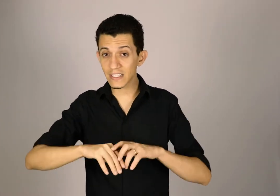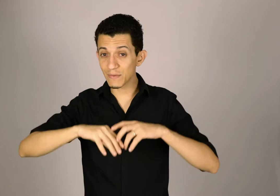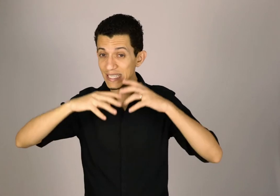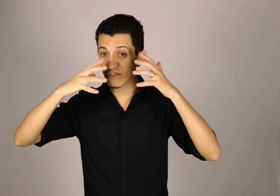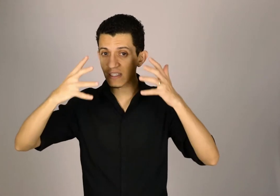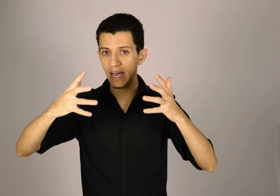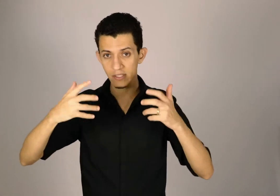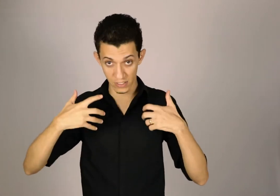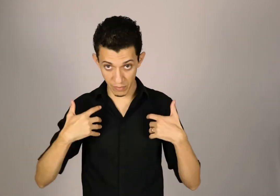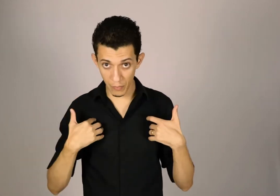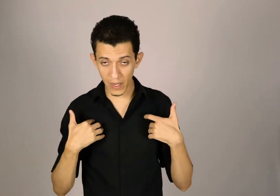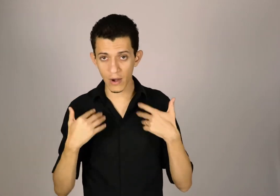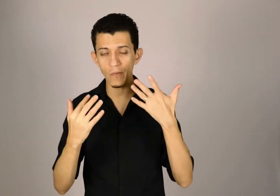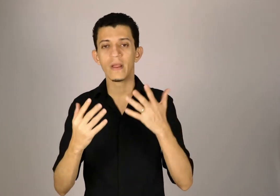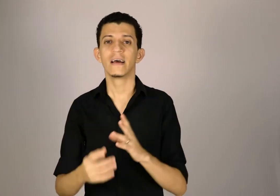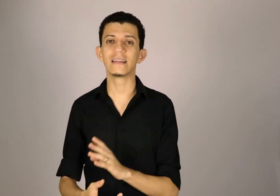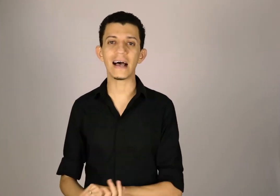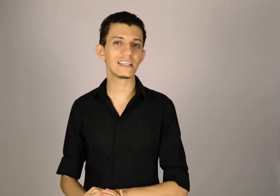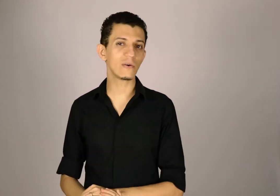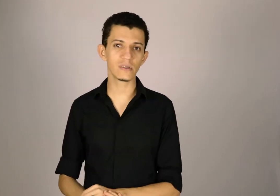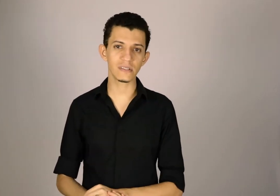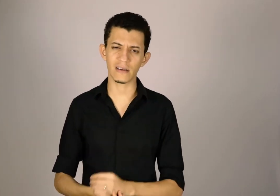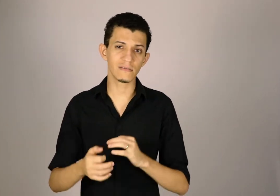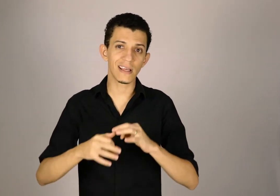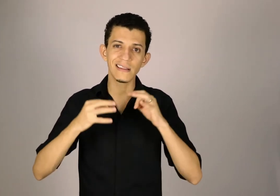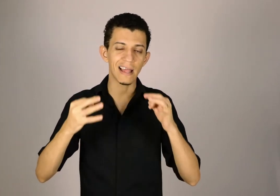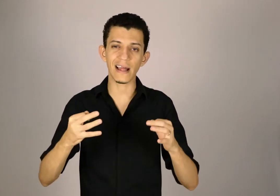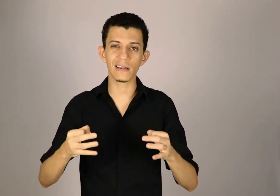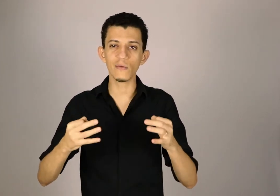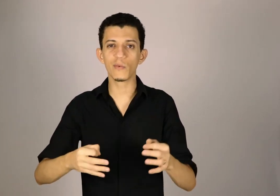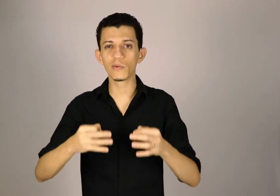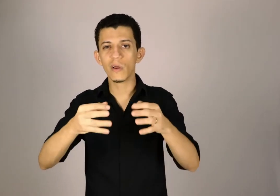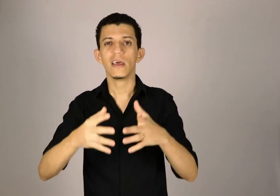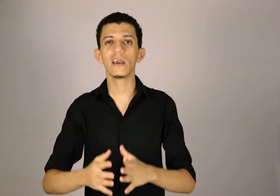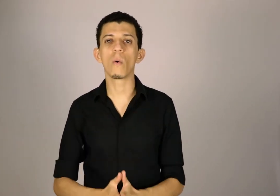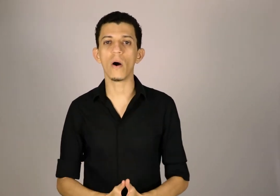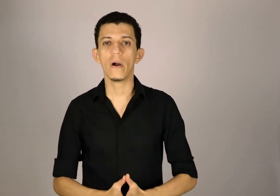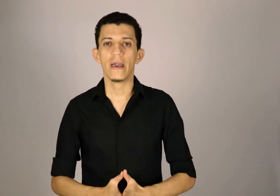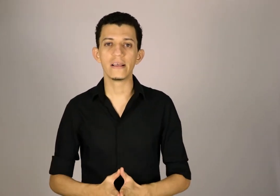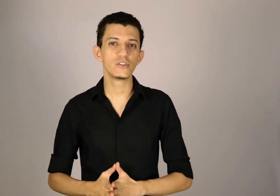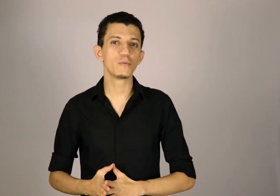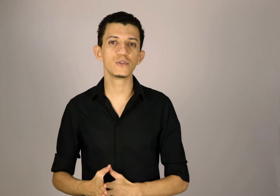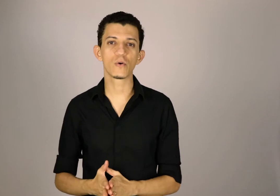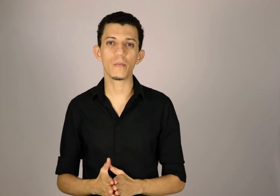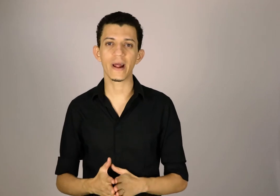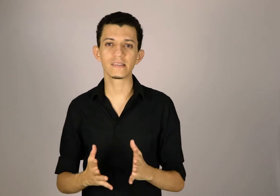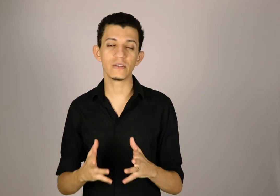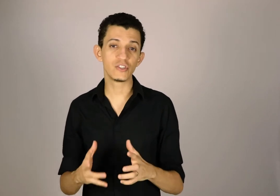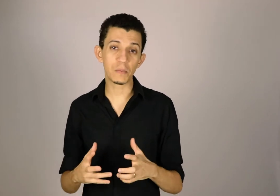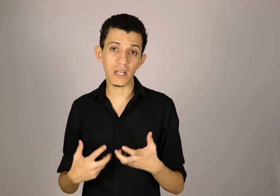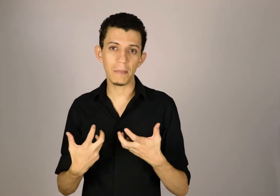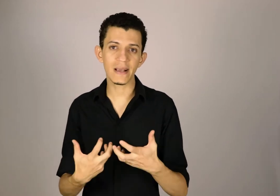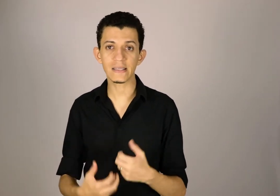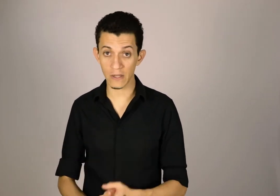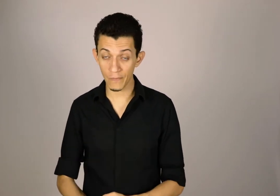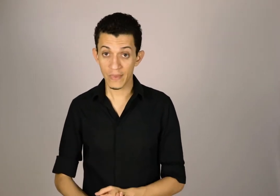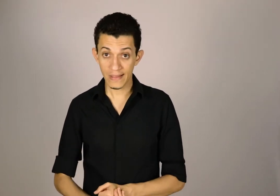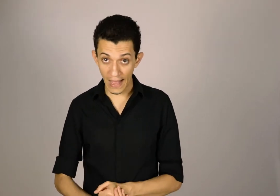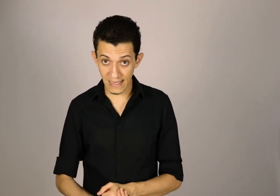mais fantásticas, na minha opinião, das línguas de sinais. A tem nada no mundo igual esse tipo de comparação, esse tipo de aplicação das